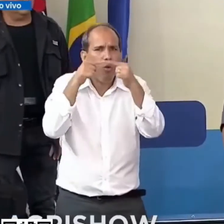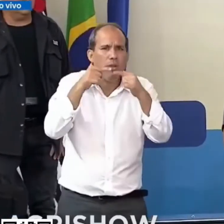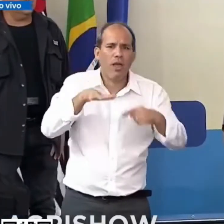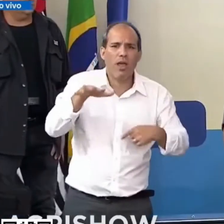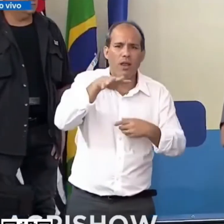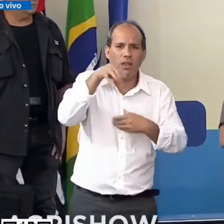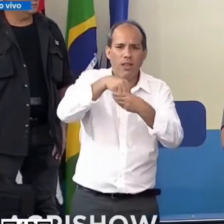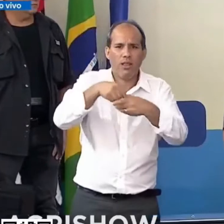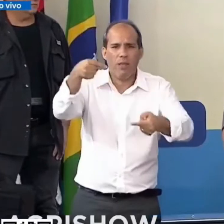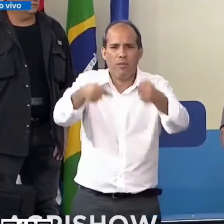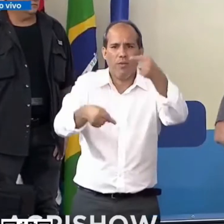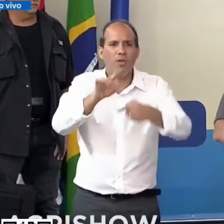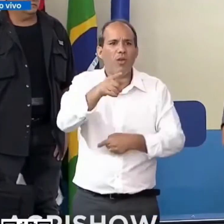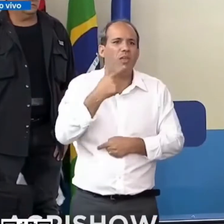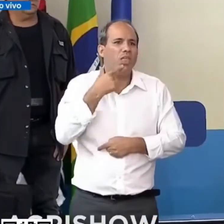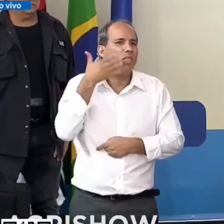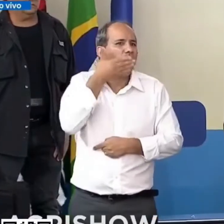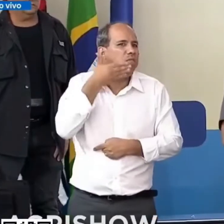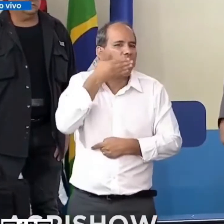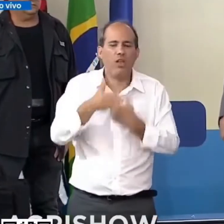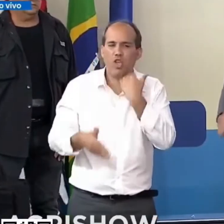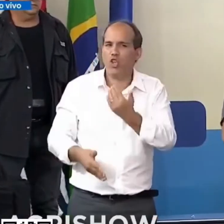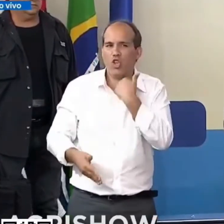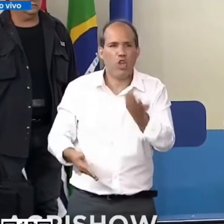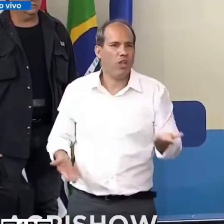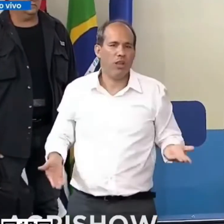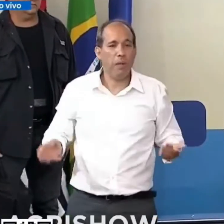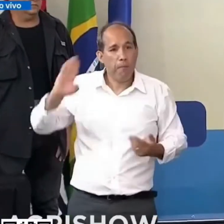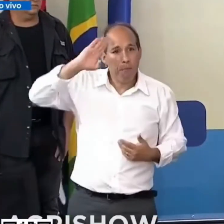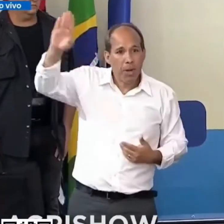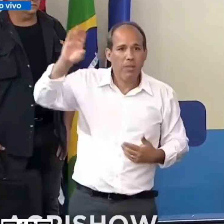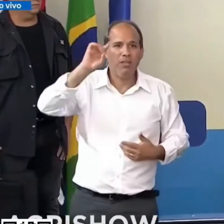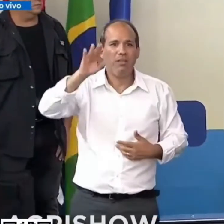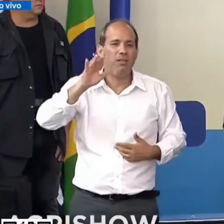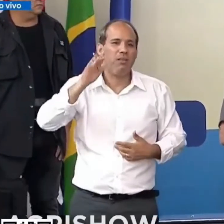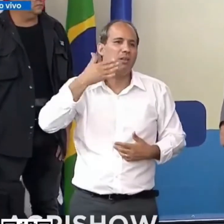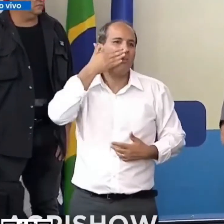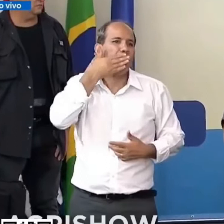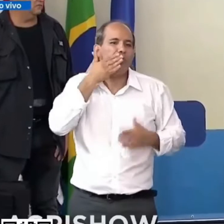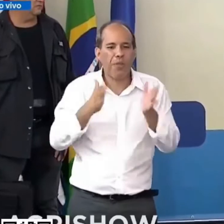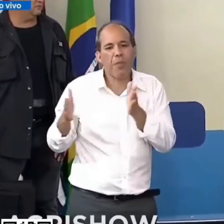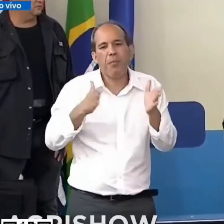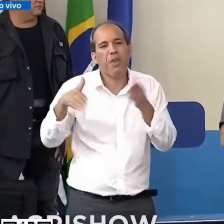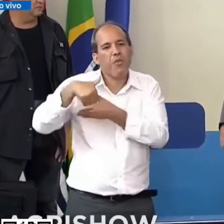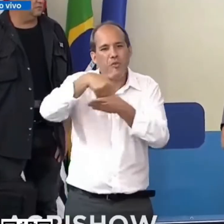só discurso não resolve, principalmente discurso em época de eleições